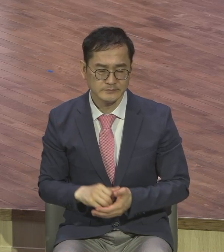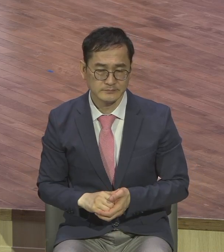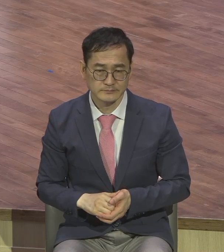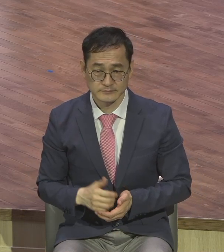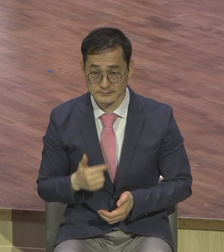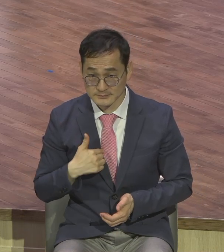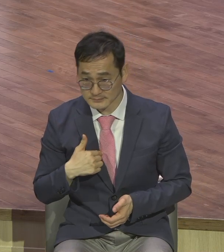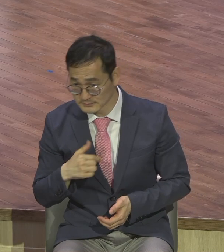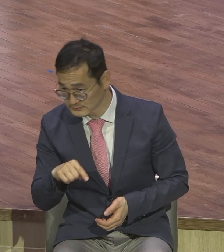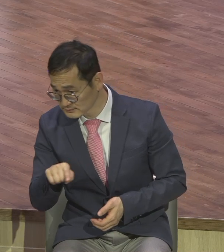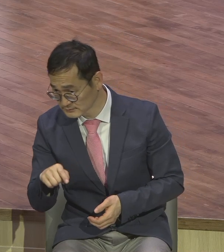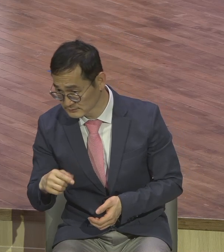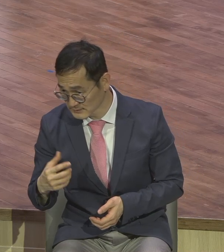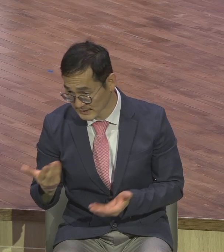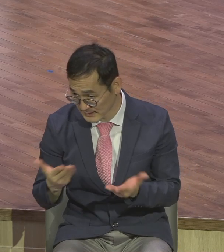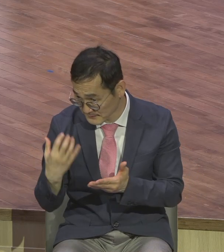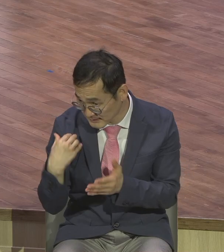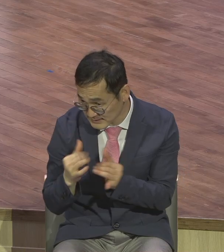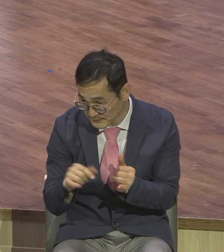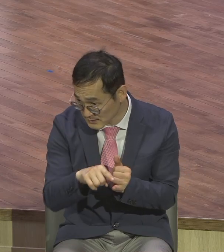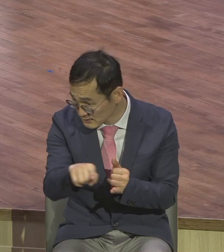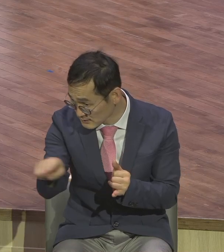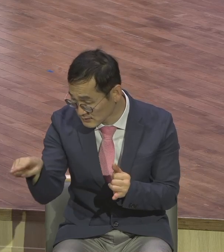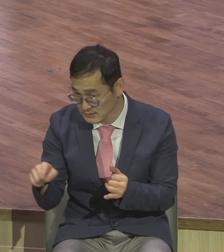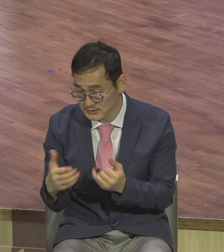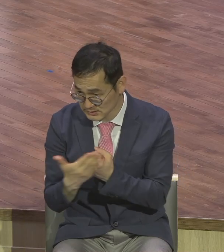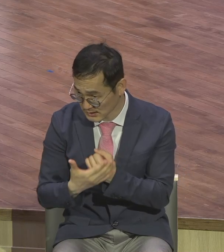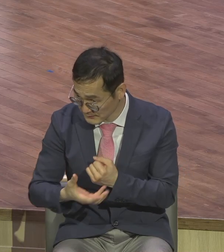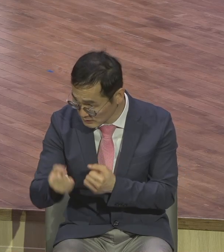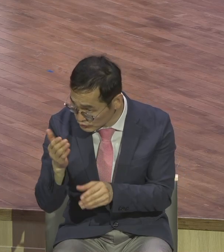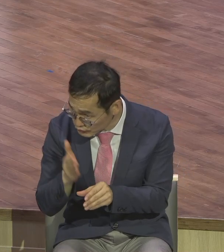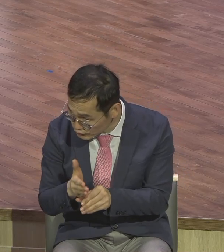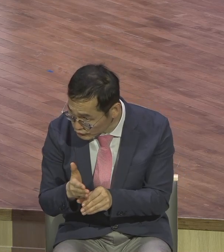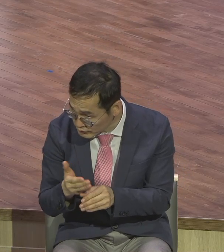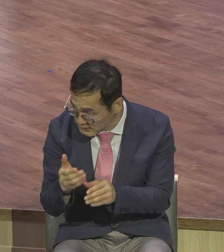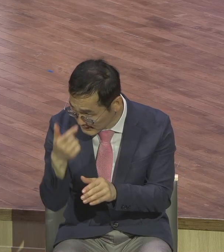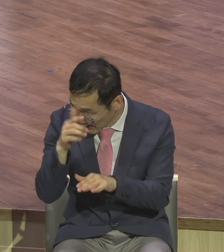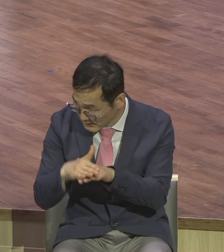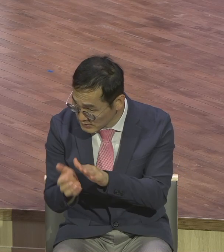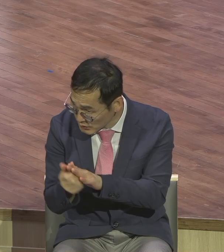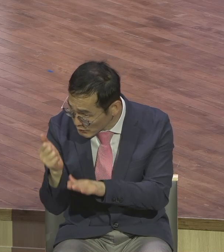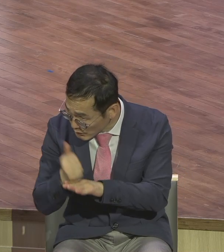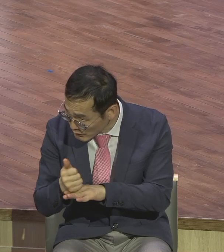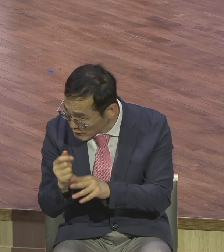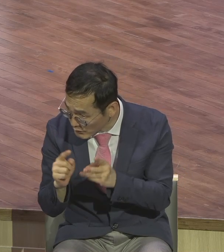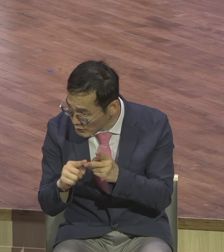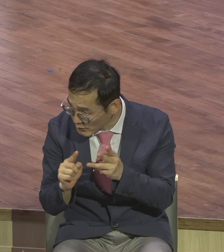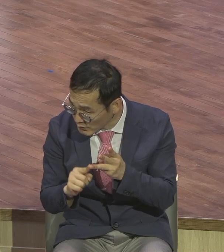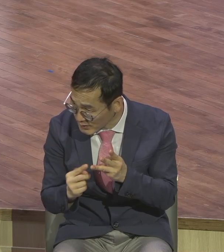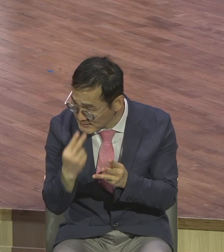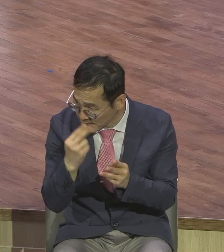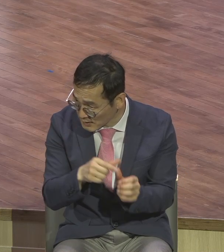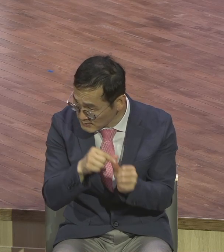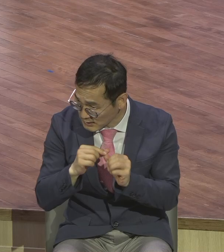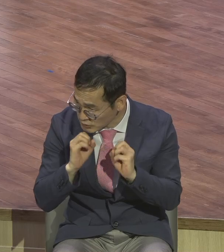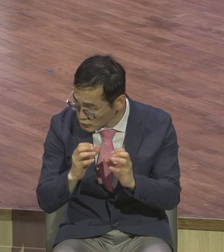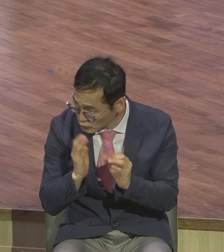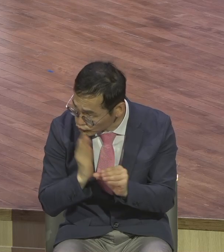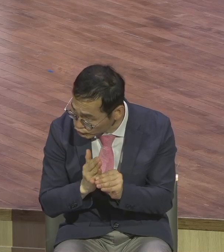예배 제대로 성공하고 있냐 그 다음 보는 게 생명 살리는 전도하고 있냐 그거 봅니다.